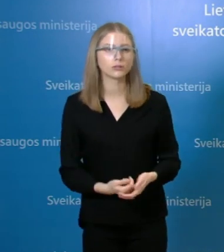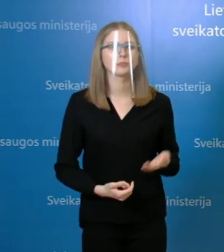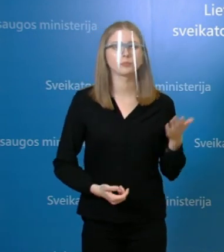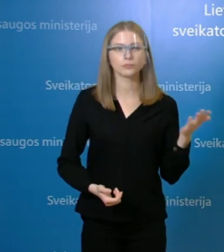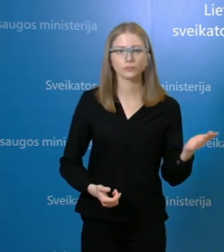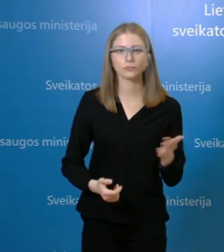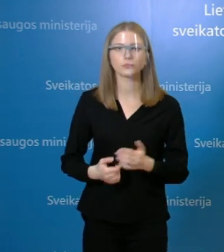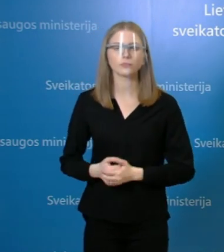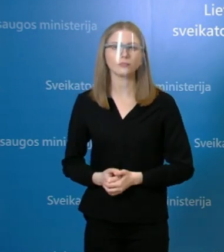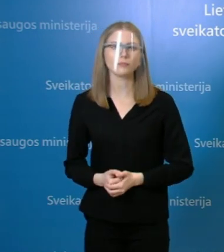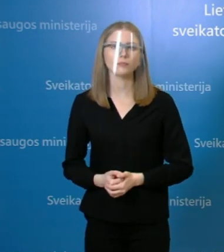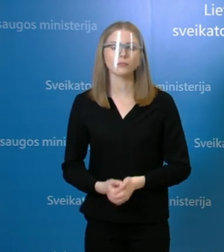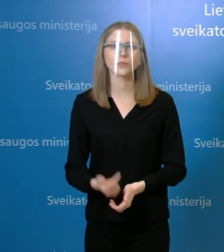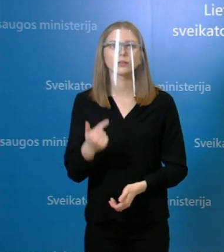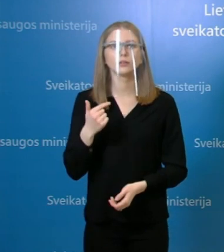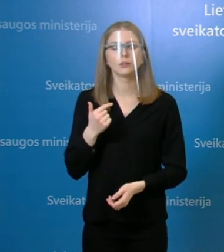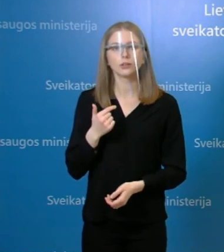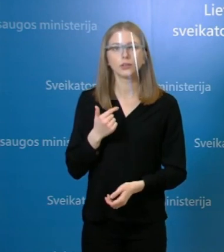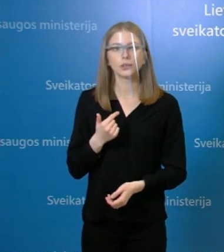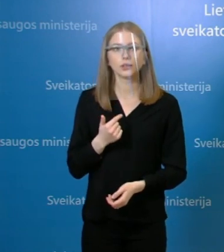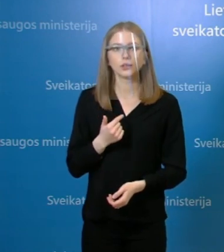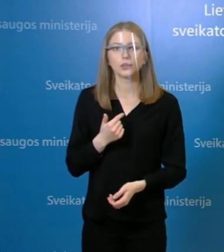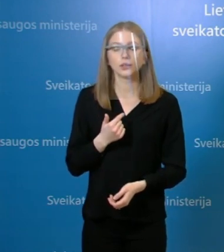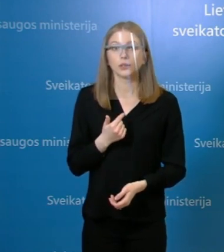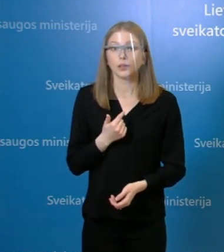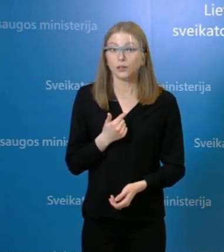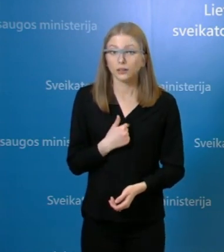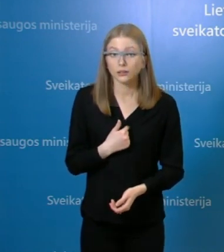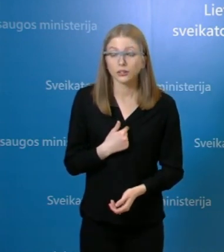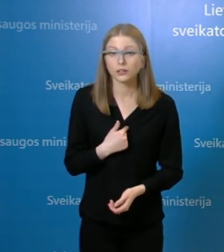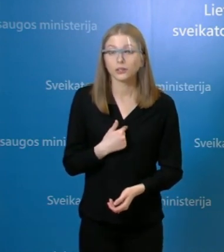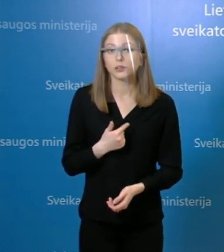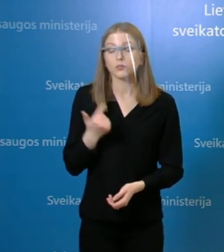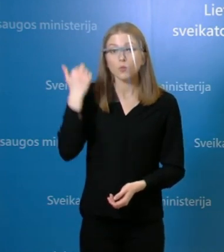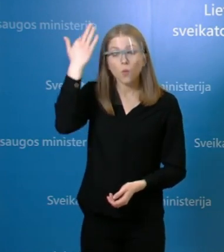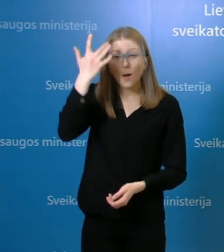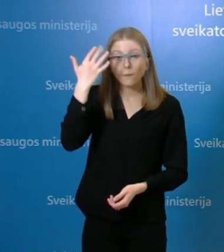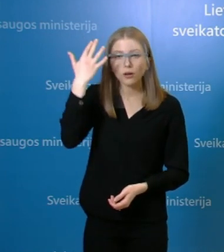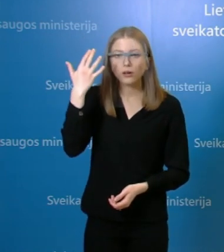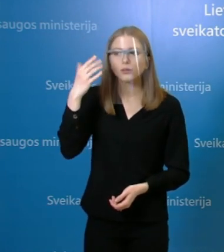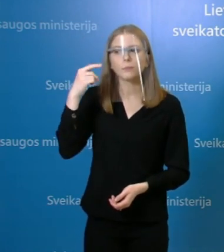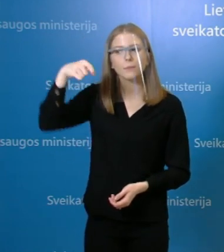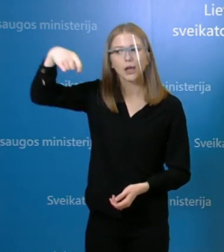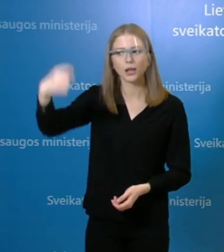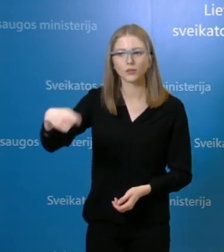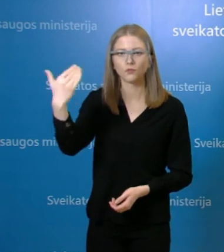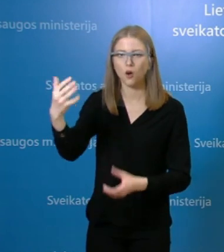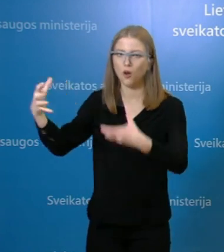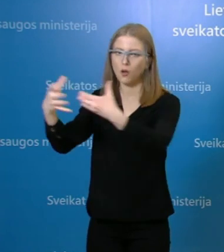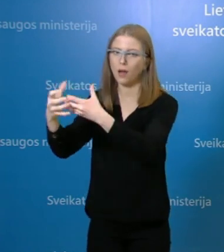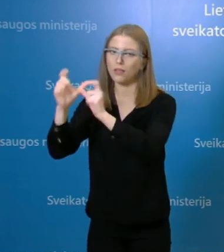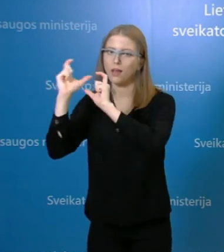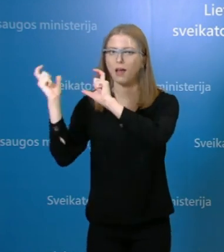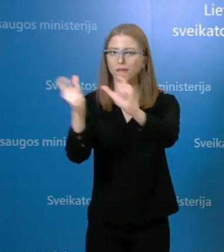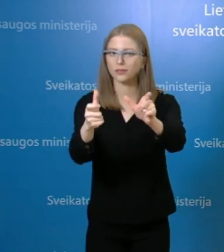kad tikrai tokius dalykus turėtų atsakyti prezidento komandą. Yra karantino